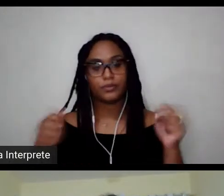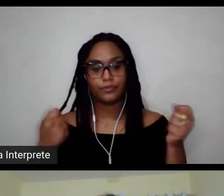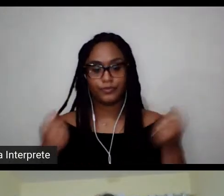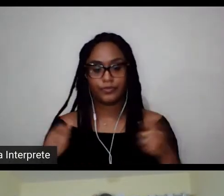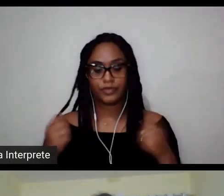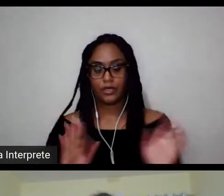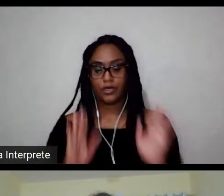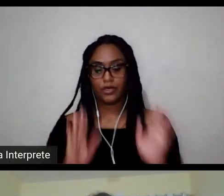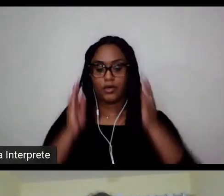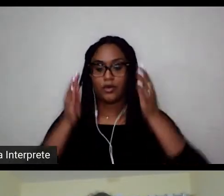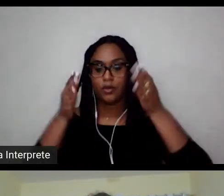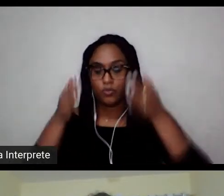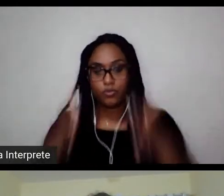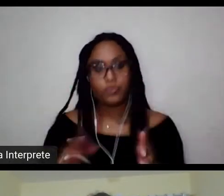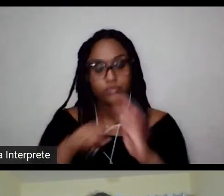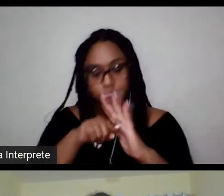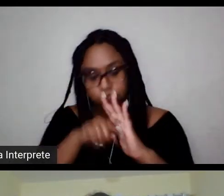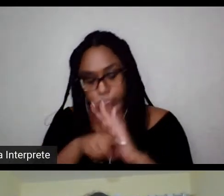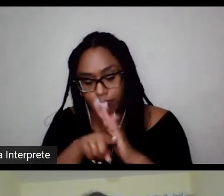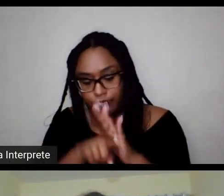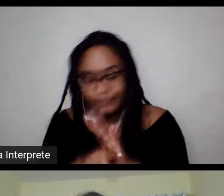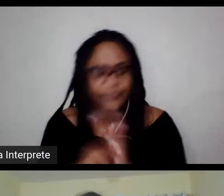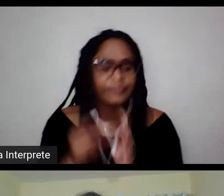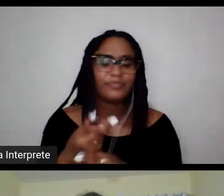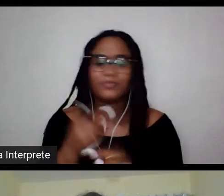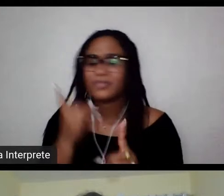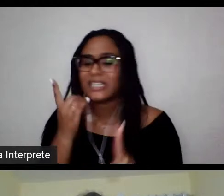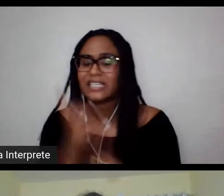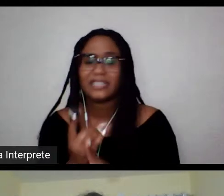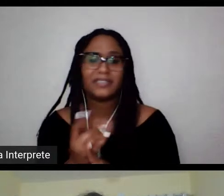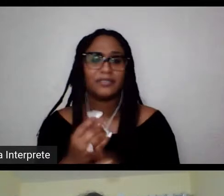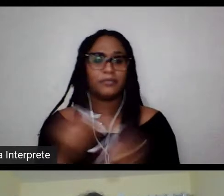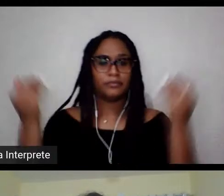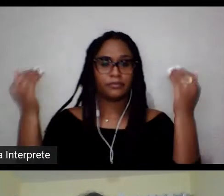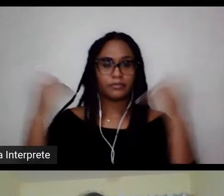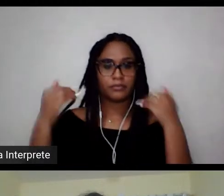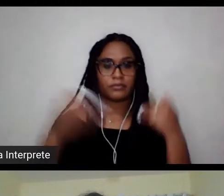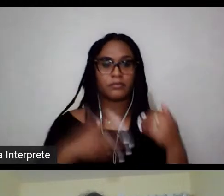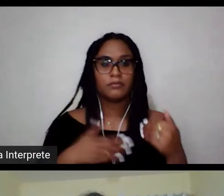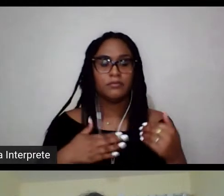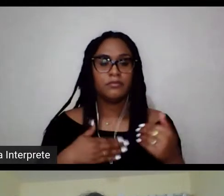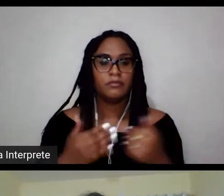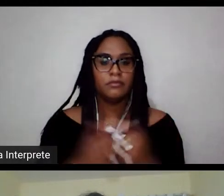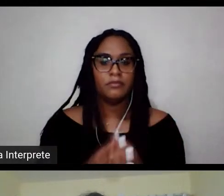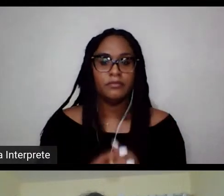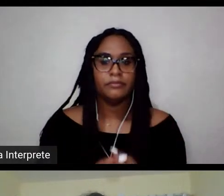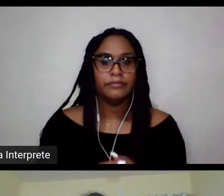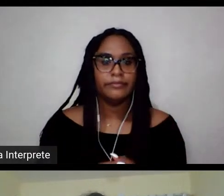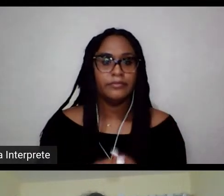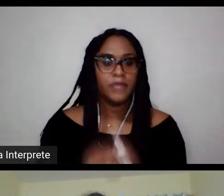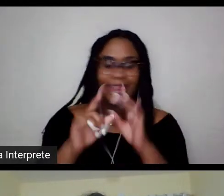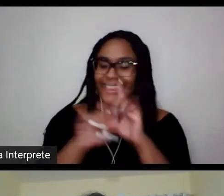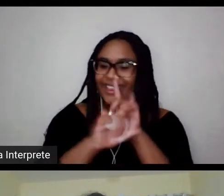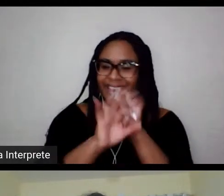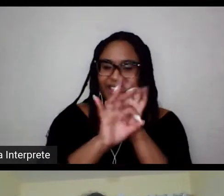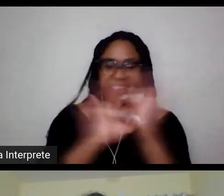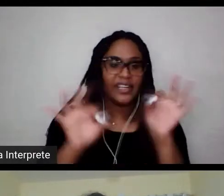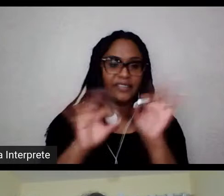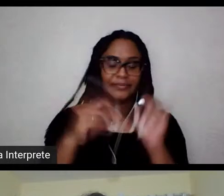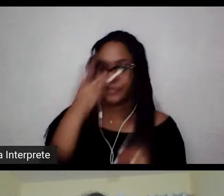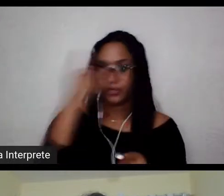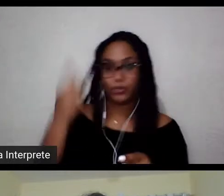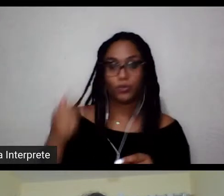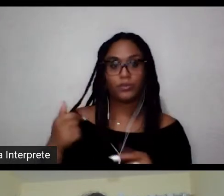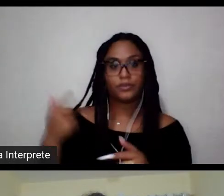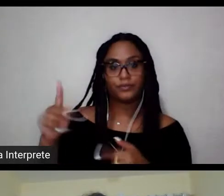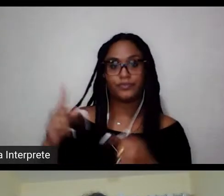na busca de si mesma, na busca... Nenhum atleta alcança a excelência sem ter essa gana de ser cada